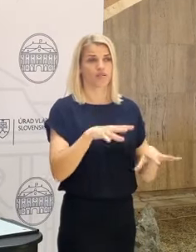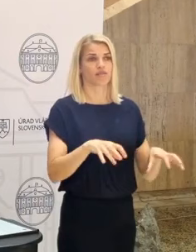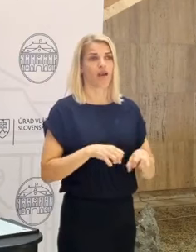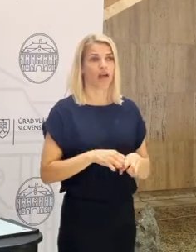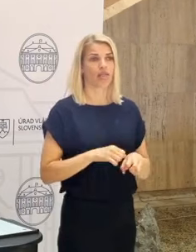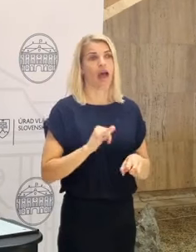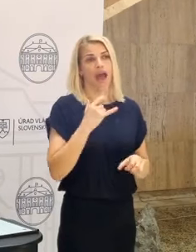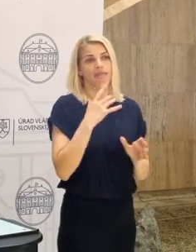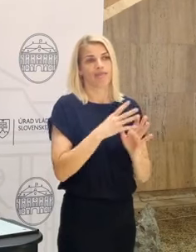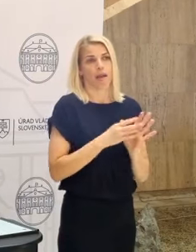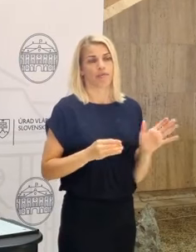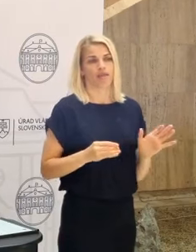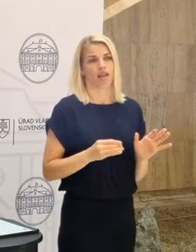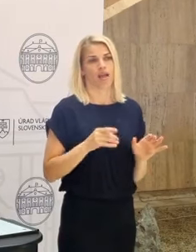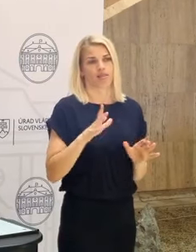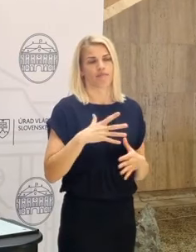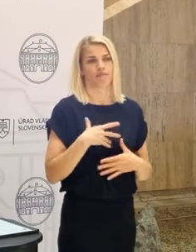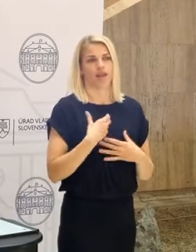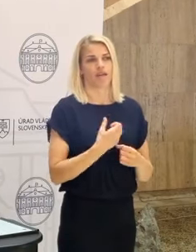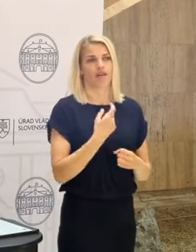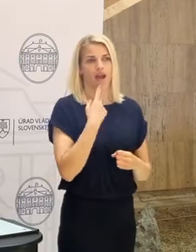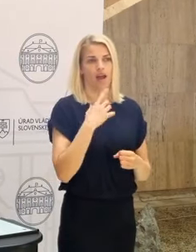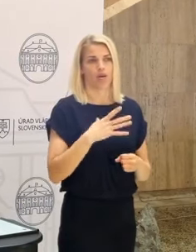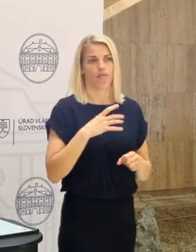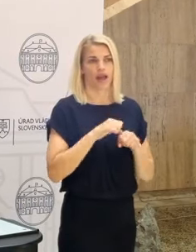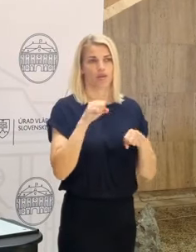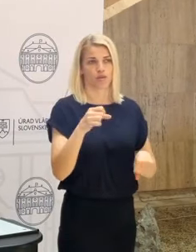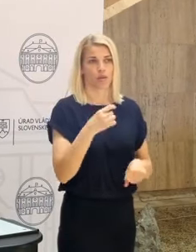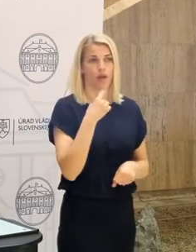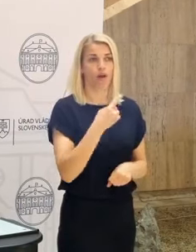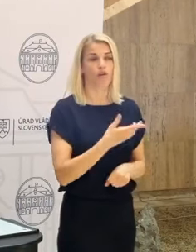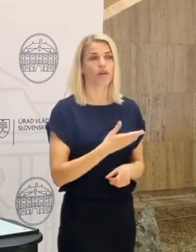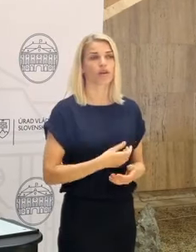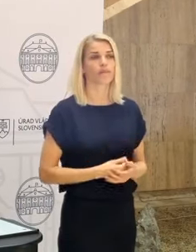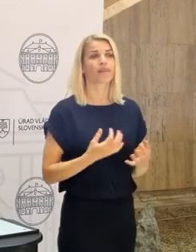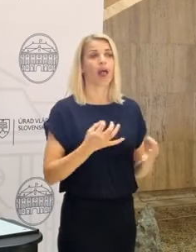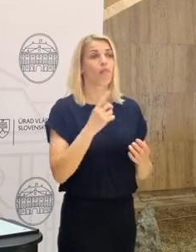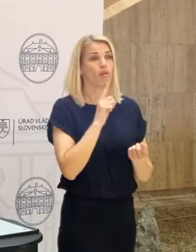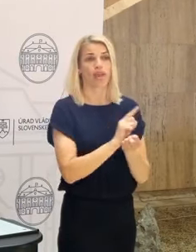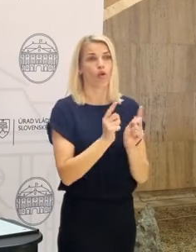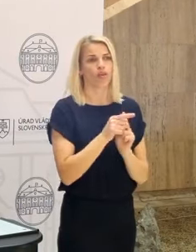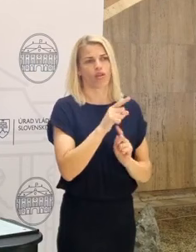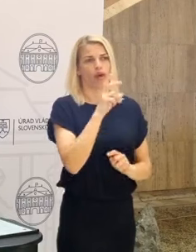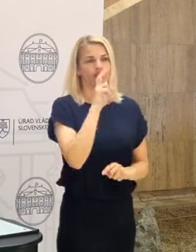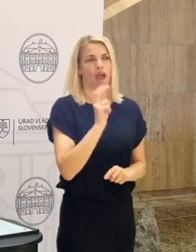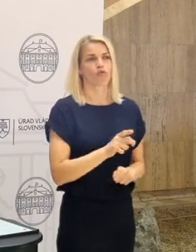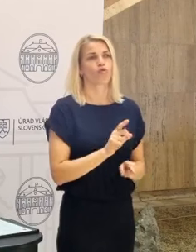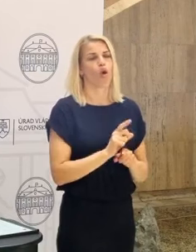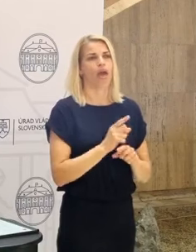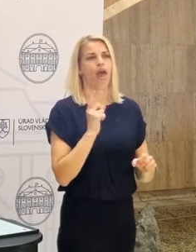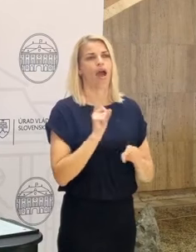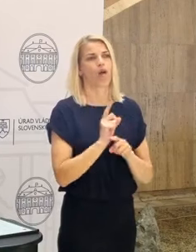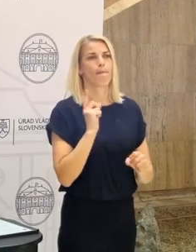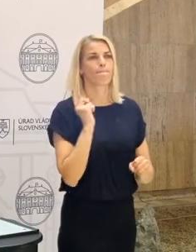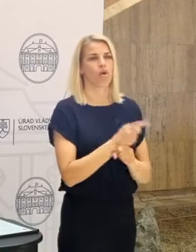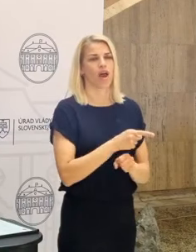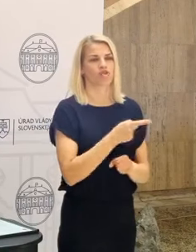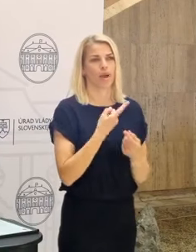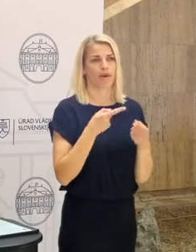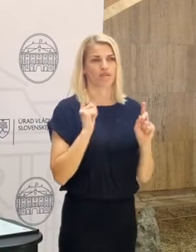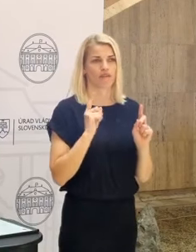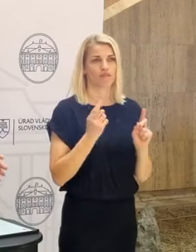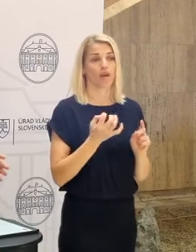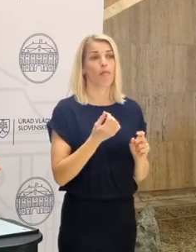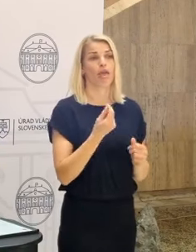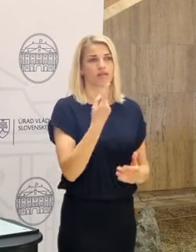aj napríklad v takom návrhu, ako hovorí Richard Sulik, lebo nedohoda je najhoršie. To je poražka pre Slovensko. Lebo